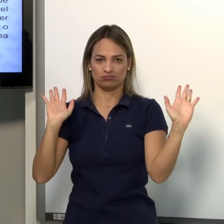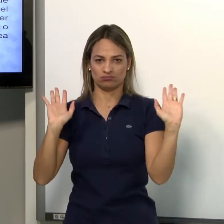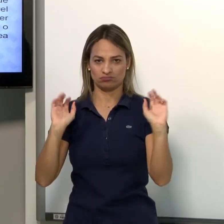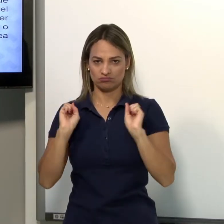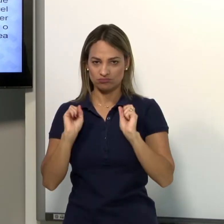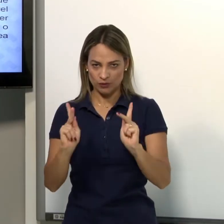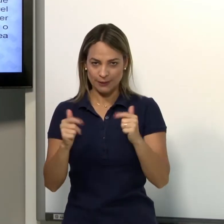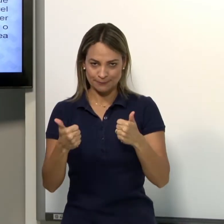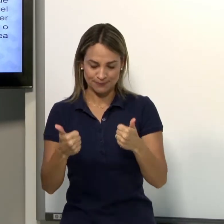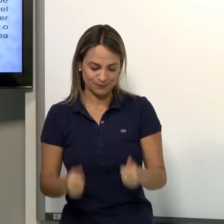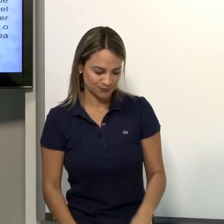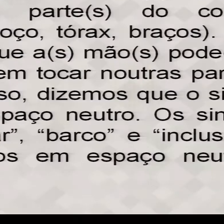clara. Tudo bem?